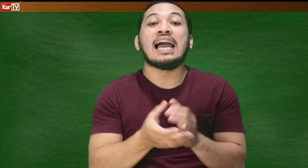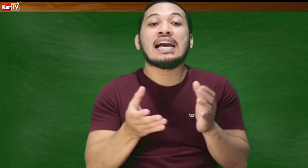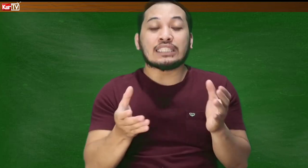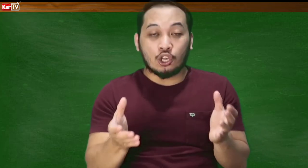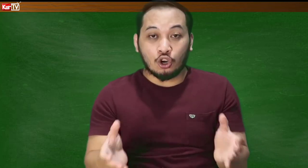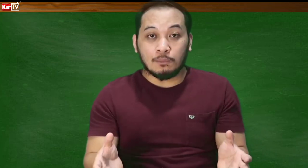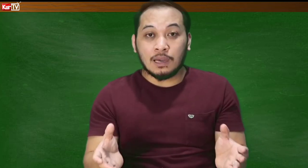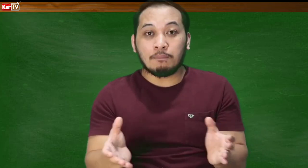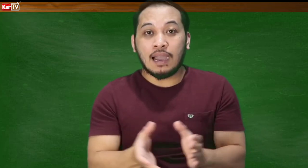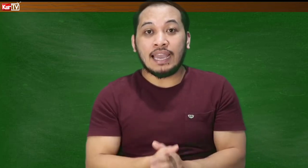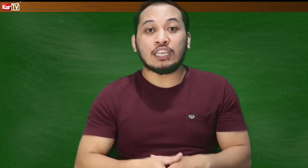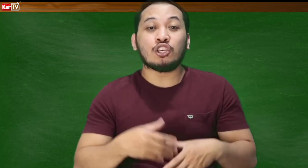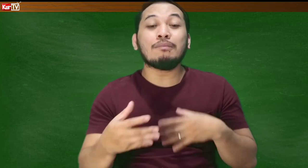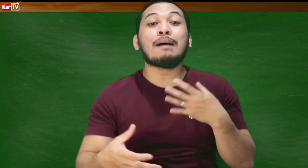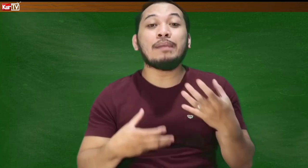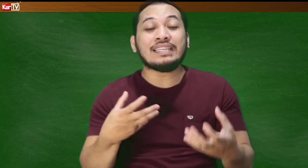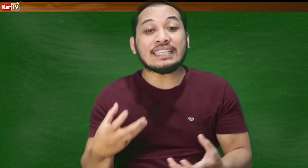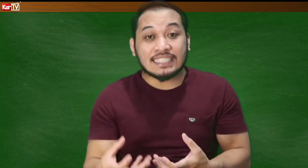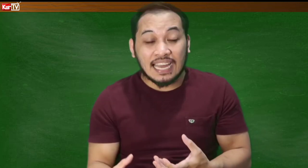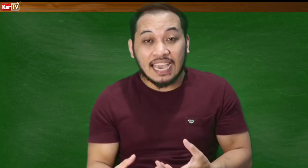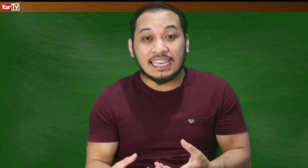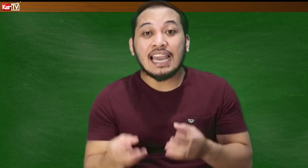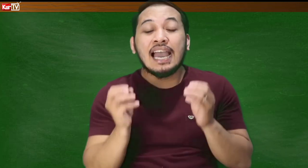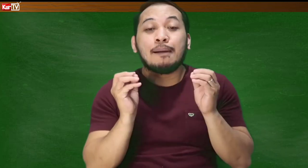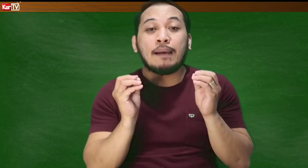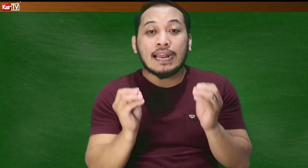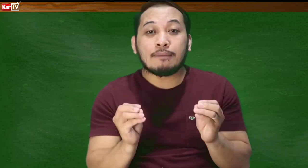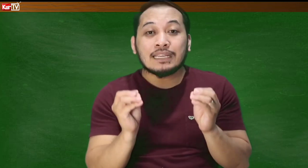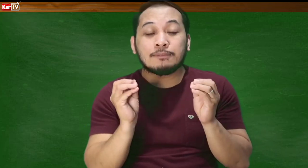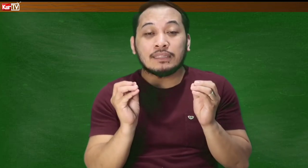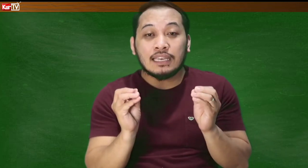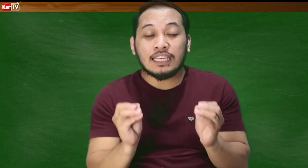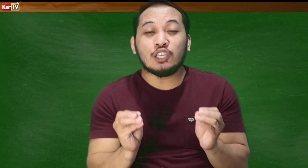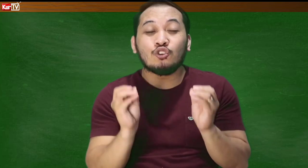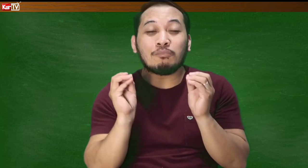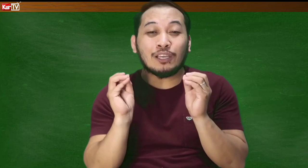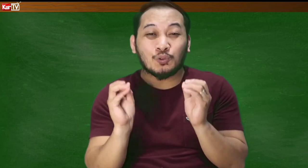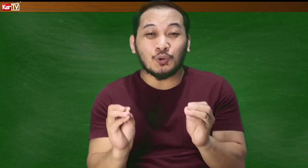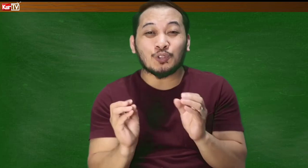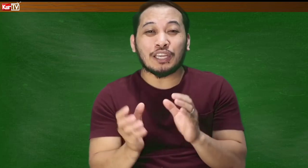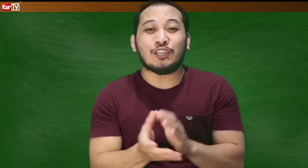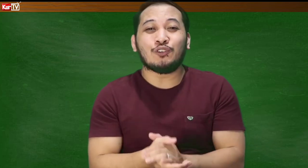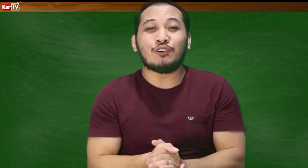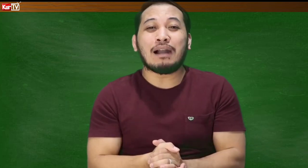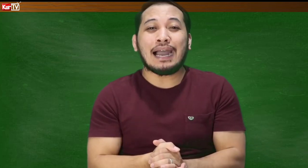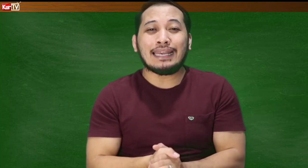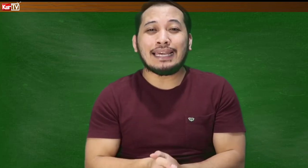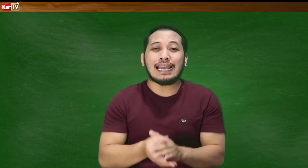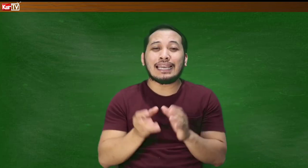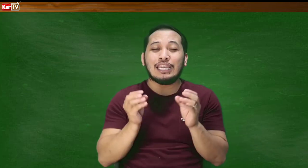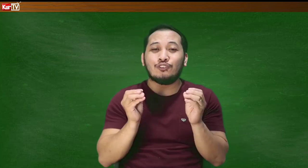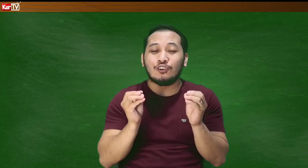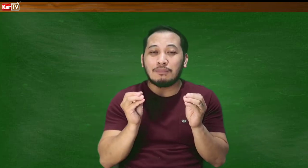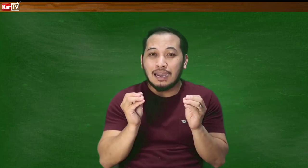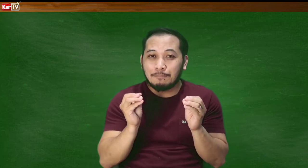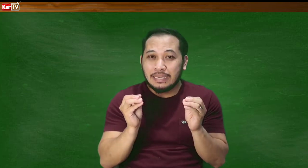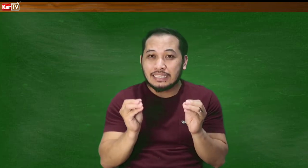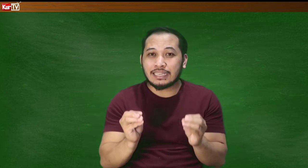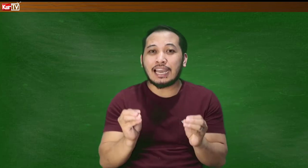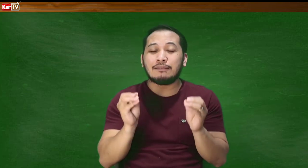sa loob ng bahay. Ito yung mga basic sign para mas madali ninyong maituro sa inyong mga anak, inyong mga pinsan,